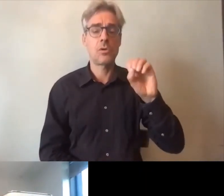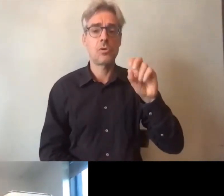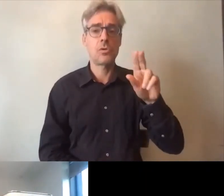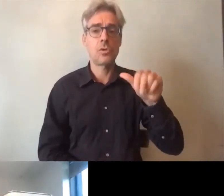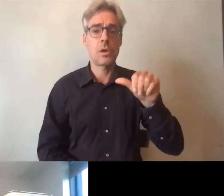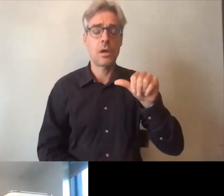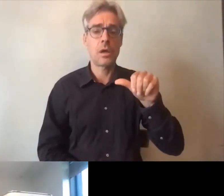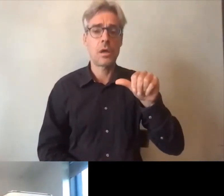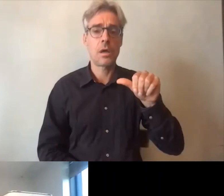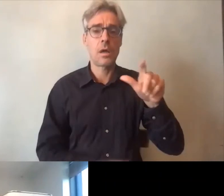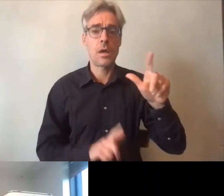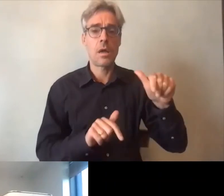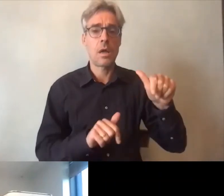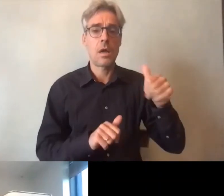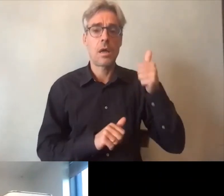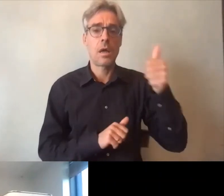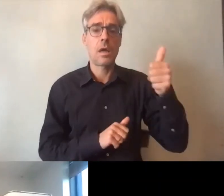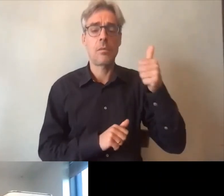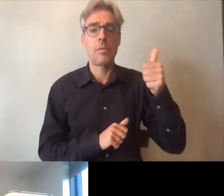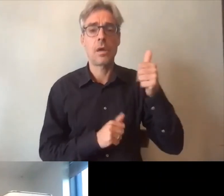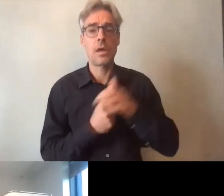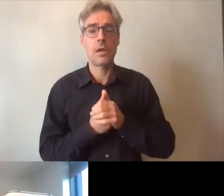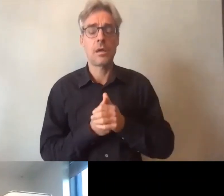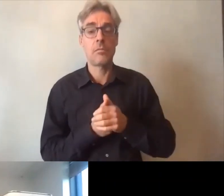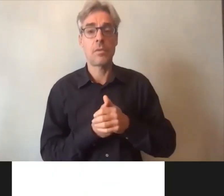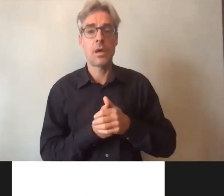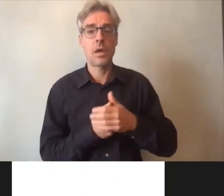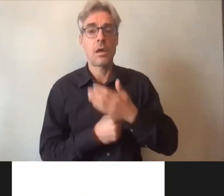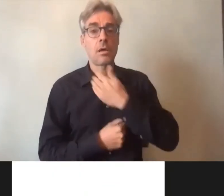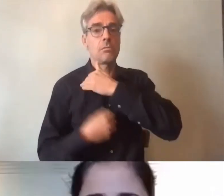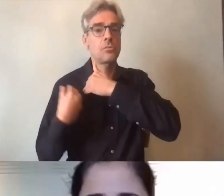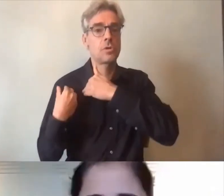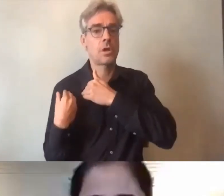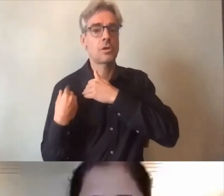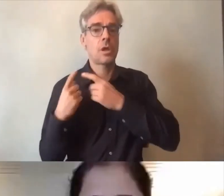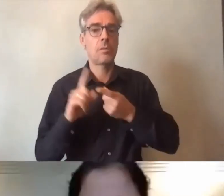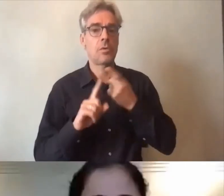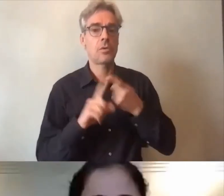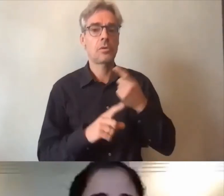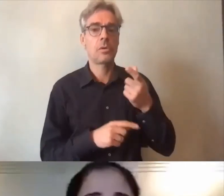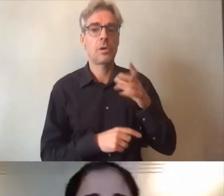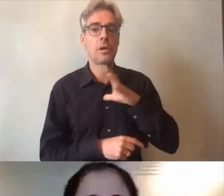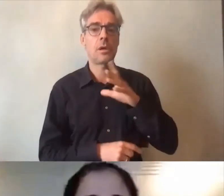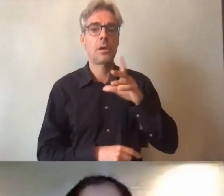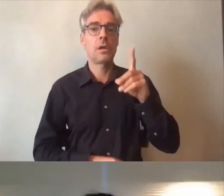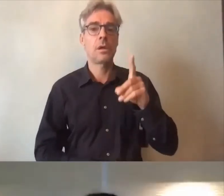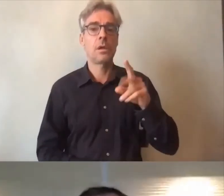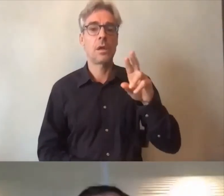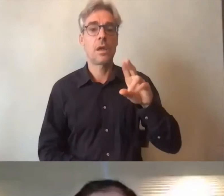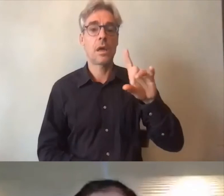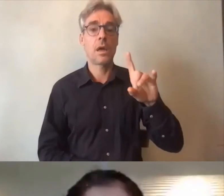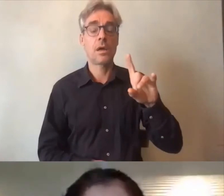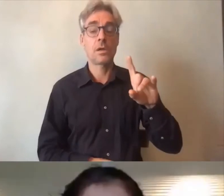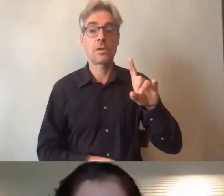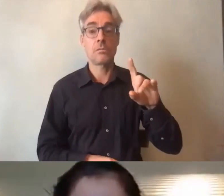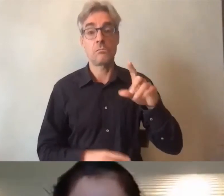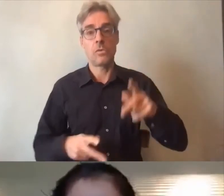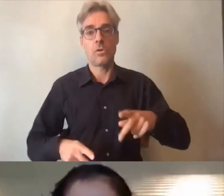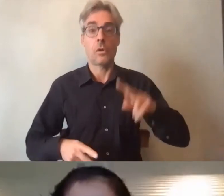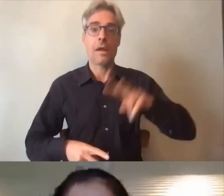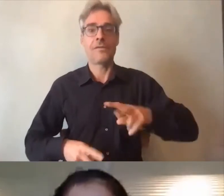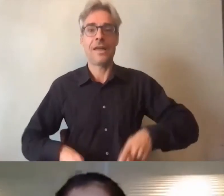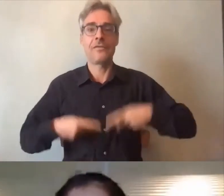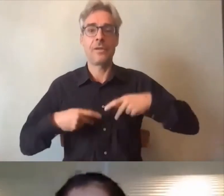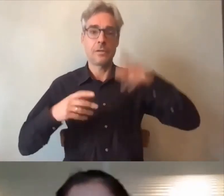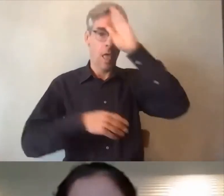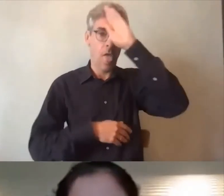Malika Bouchiwa qui est également et qui a une charge très importante puisqu'elle est également DRH dans la vraie vie dans le civil donc c'est